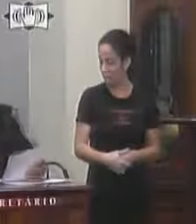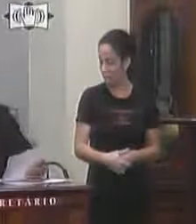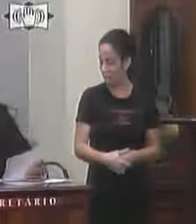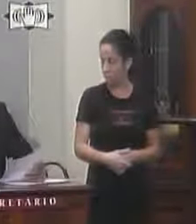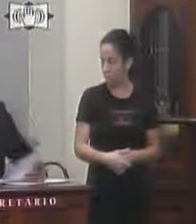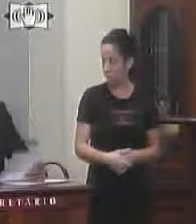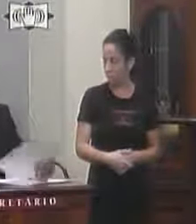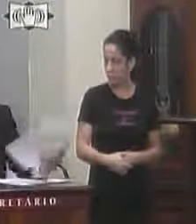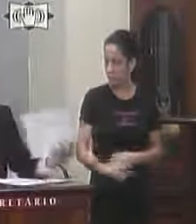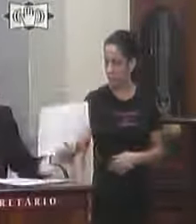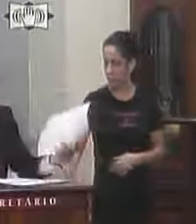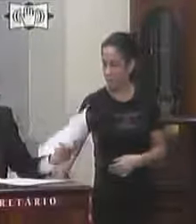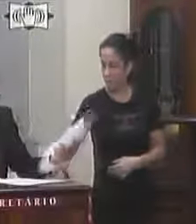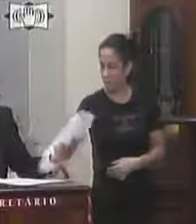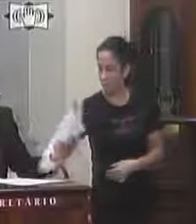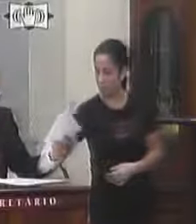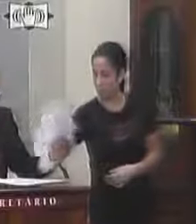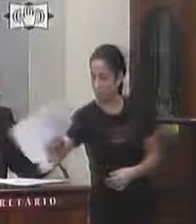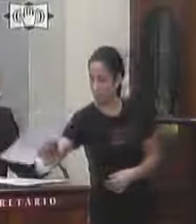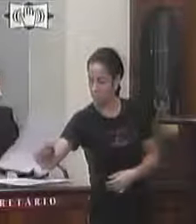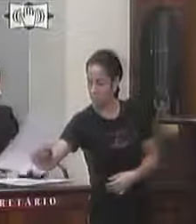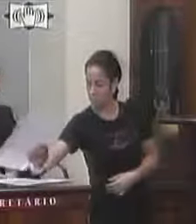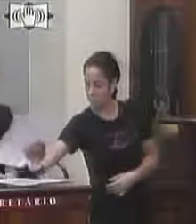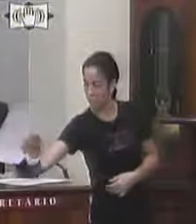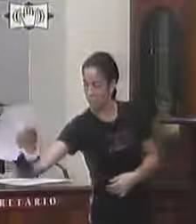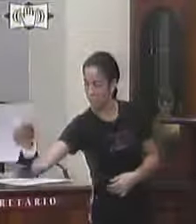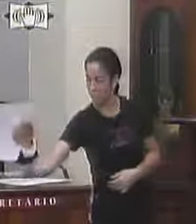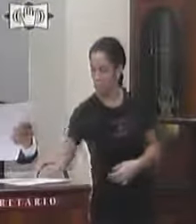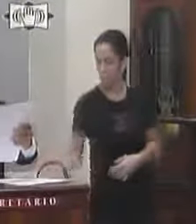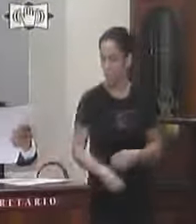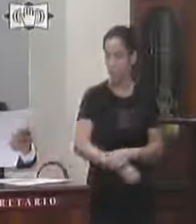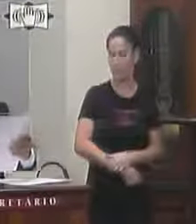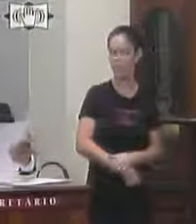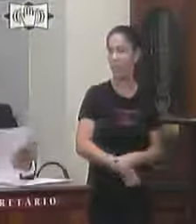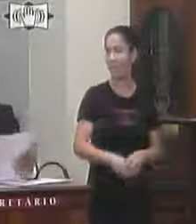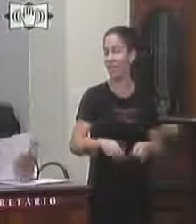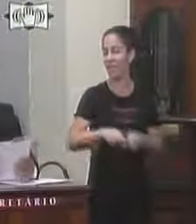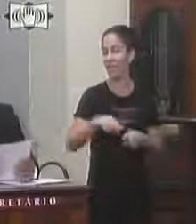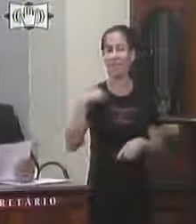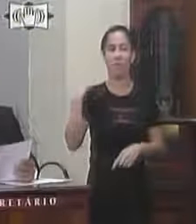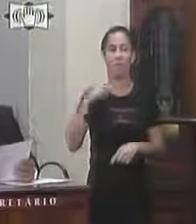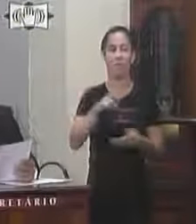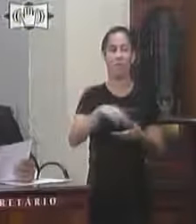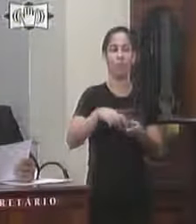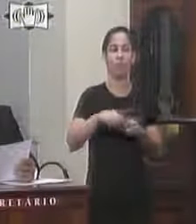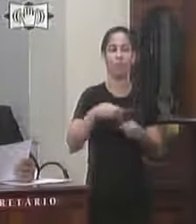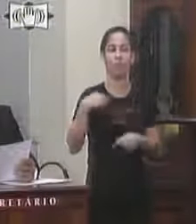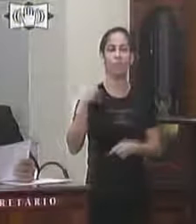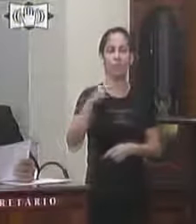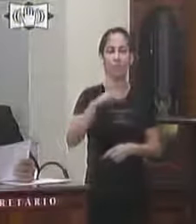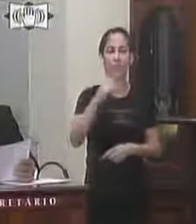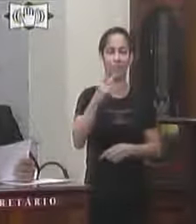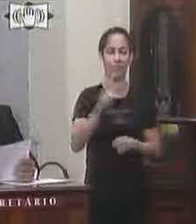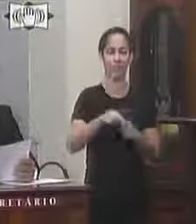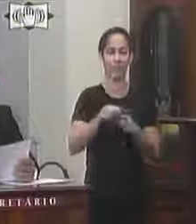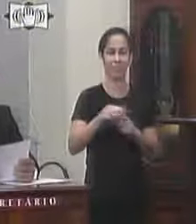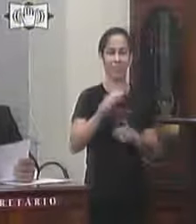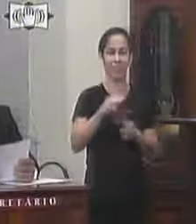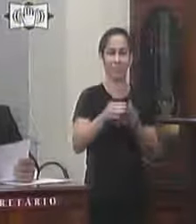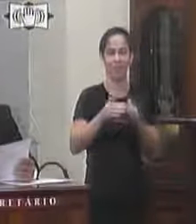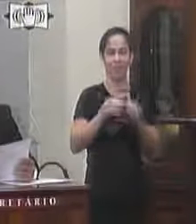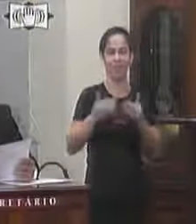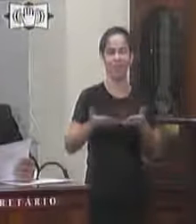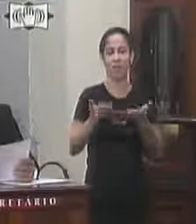requerimento 263 da vereadora Michele Cabral a vereadora Michele Cabral nos e suas atribuições na forma